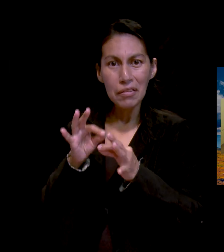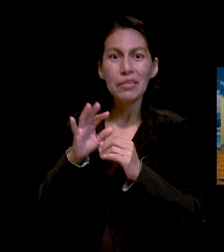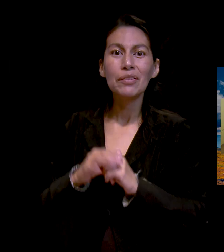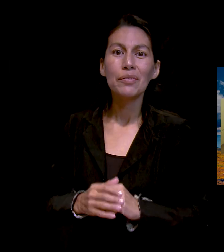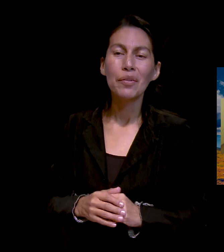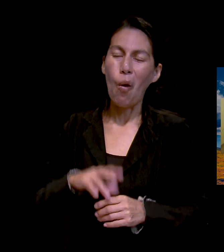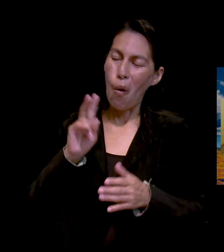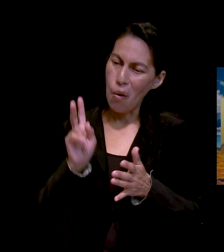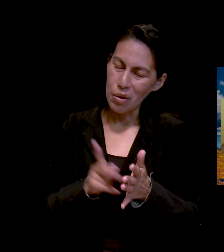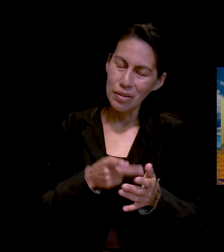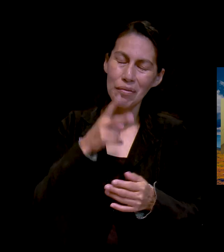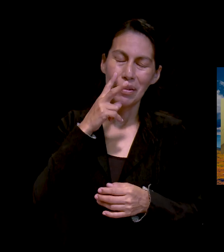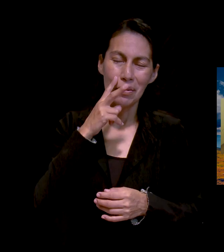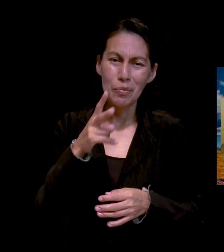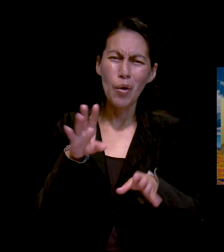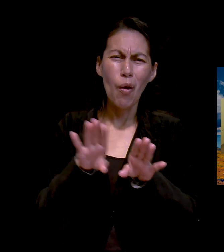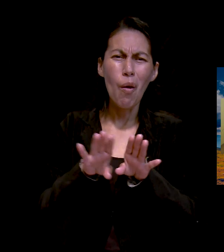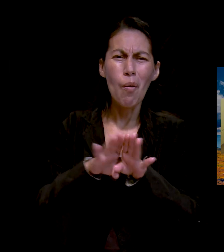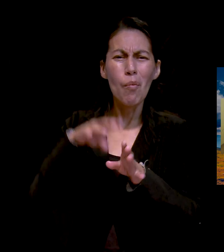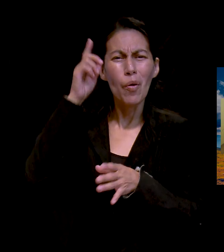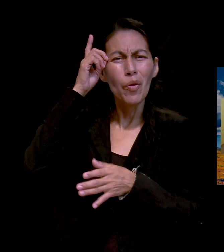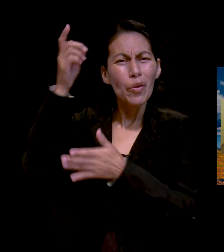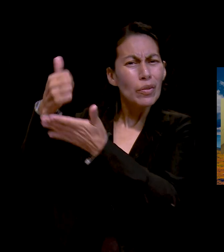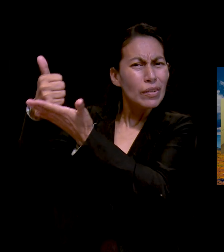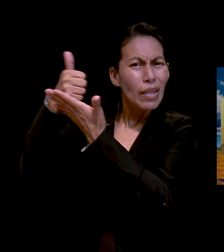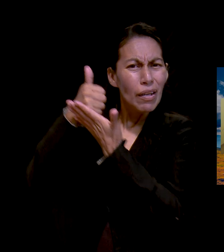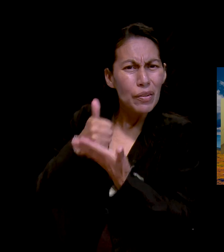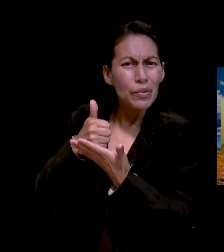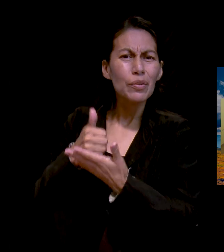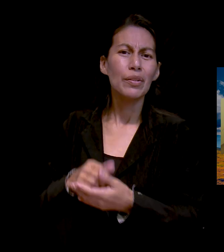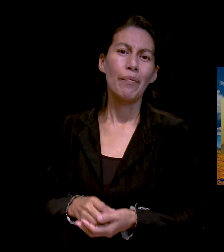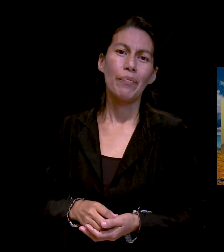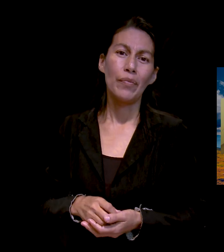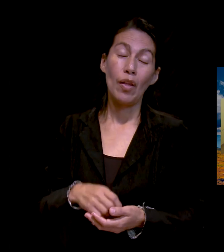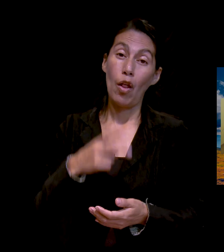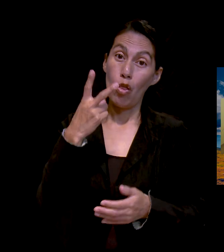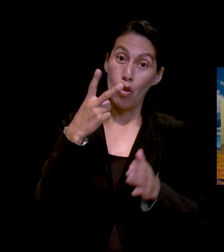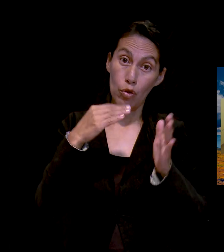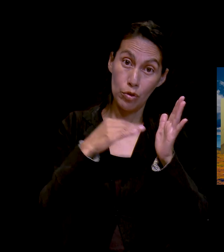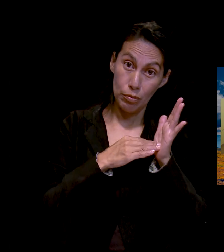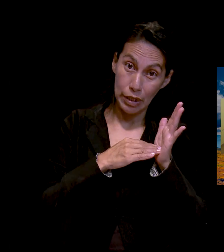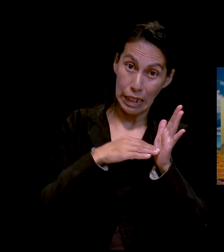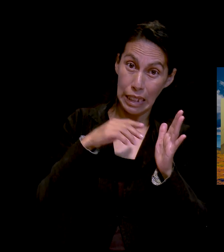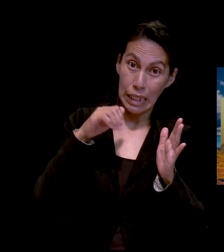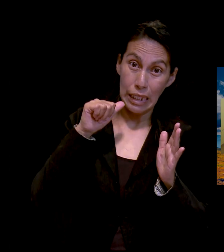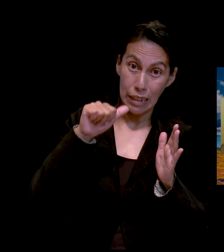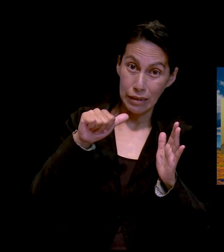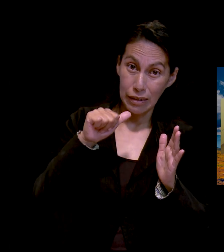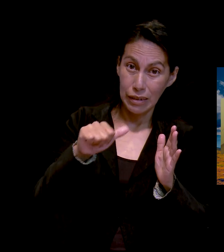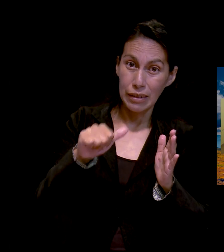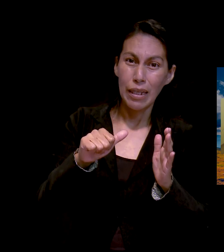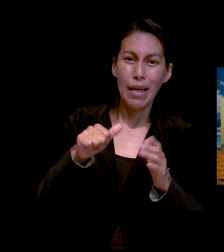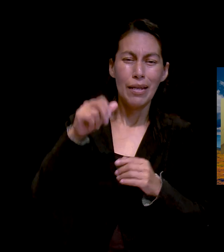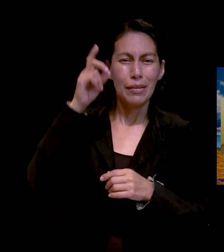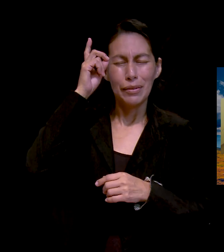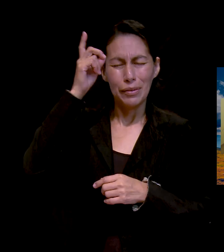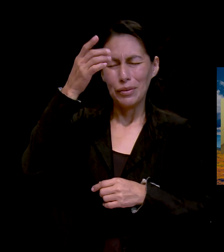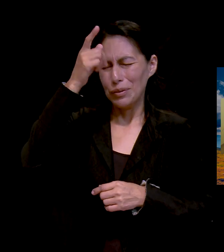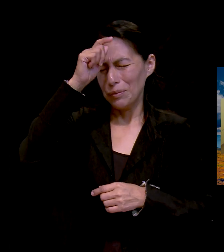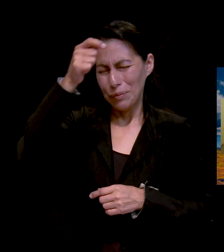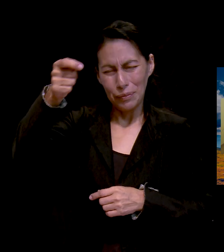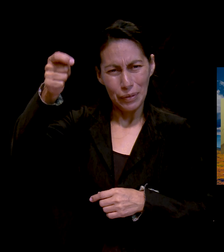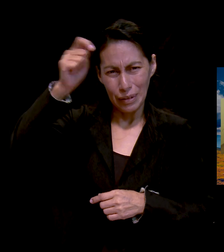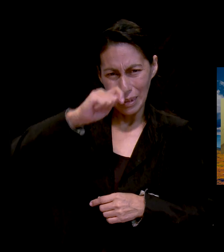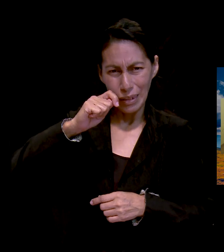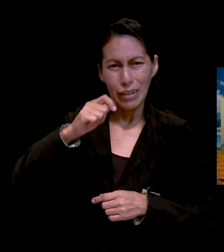vimos la mano de Dios. O sea, todo eso, todo el 2016 fue marcado muy, muy, muy marcado. Yo creo que